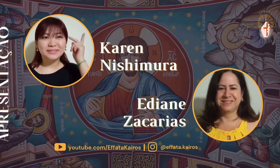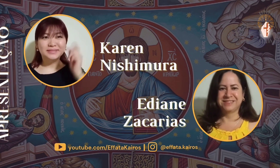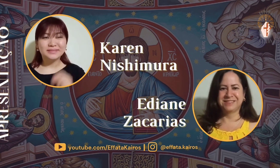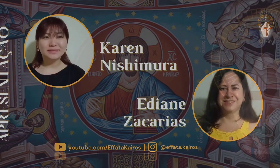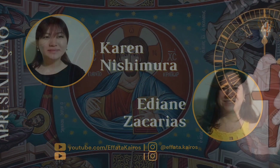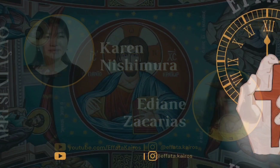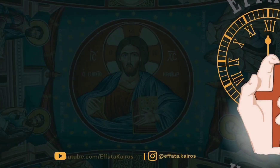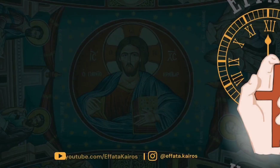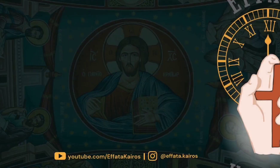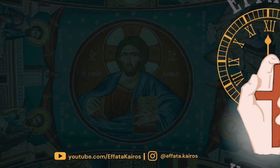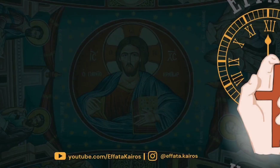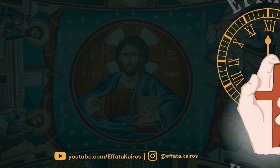Vamos lá